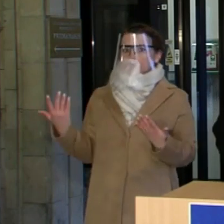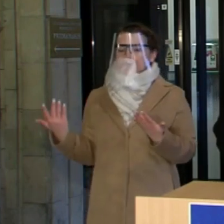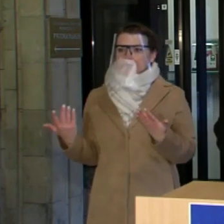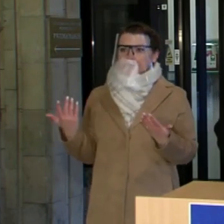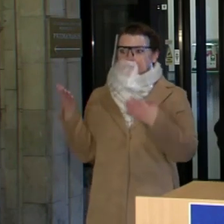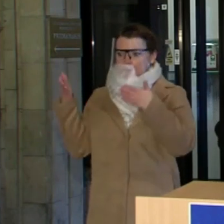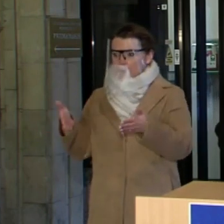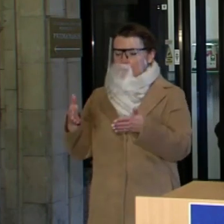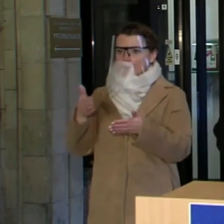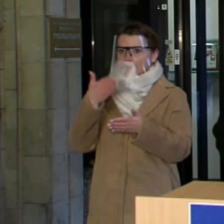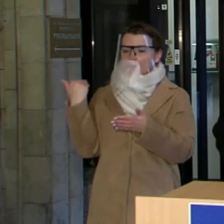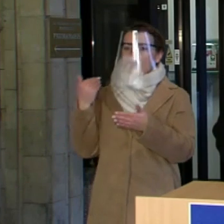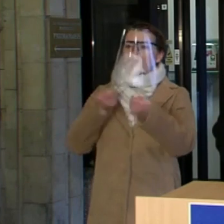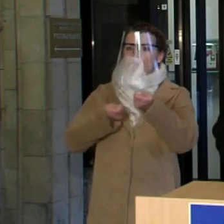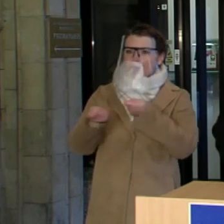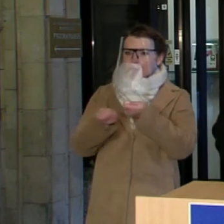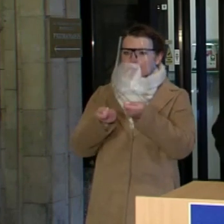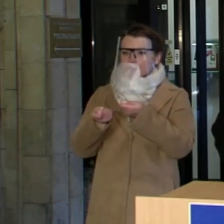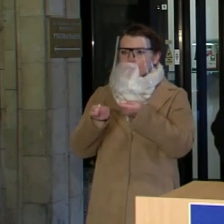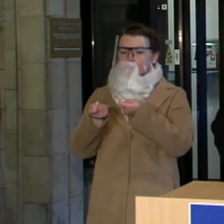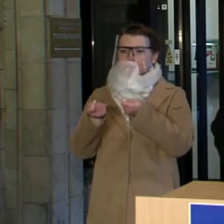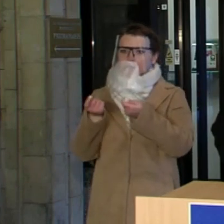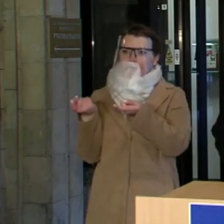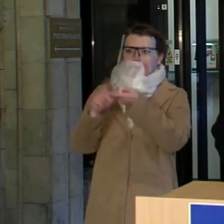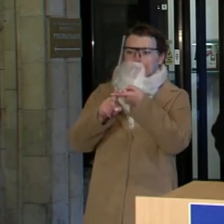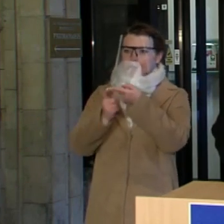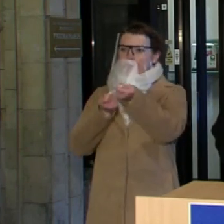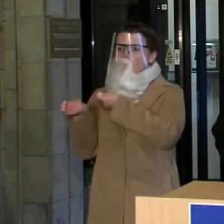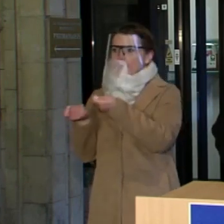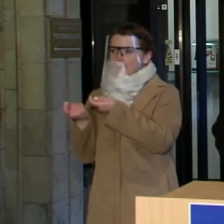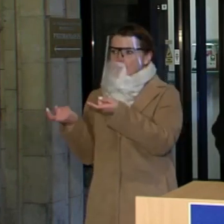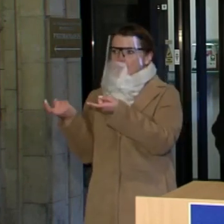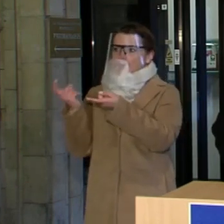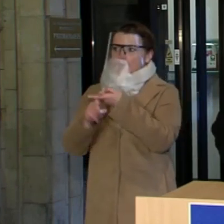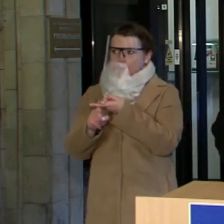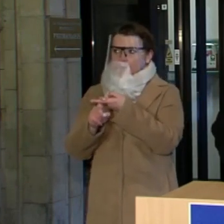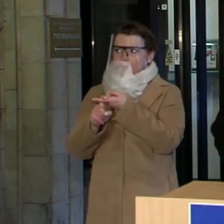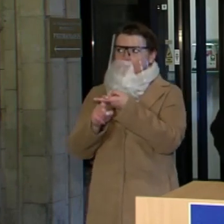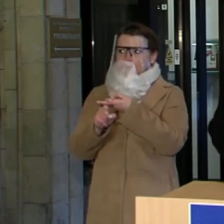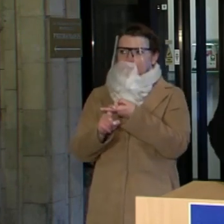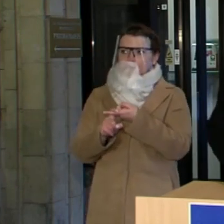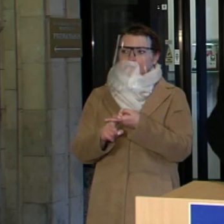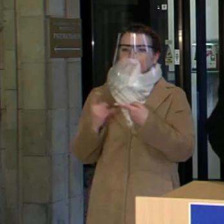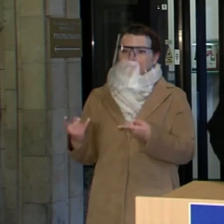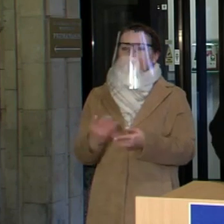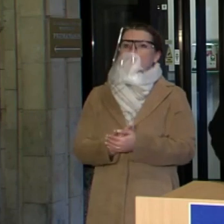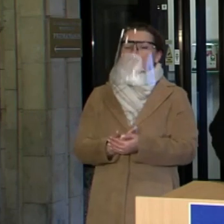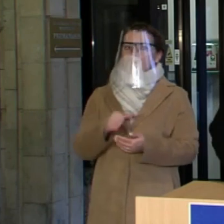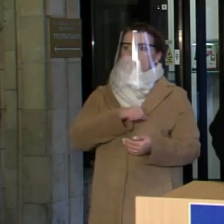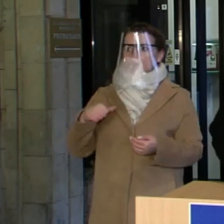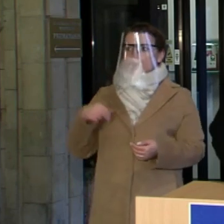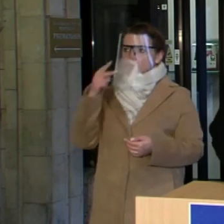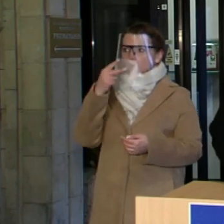Ir ypatingai, vadybiniai, organizaciniai uždaviniai. Ir mes labai akivaizdžiai